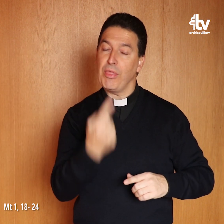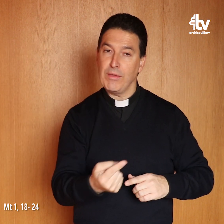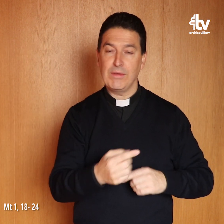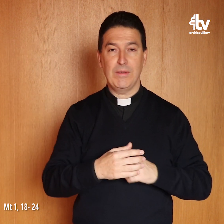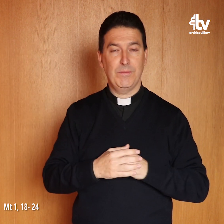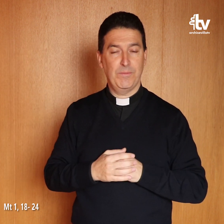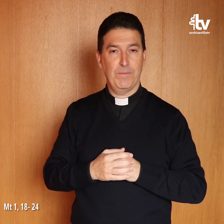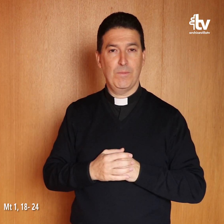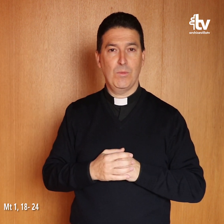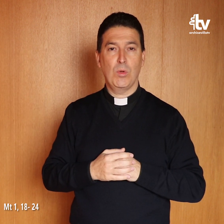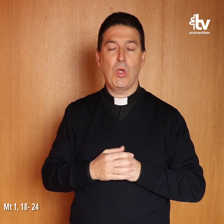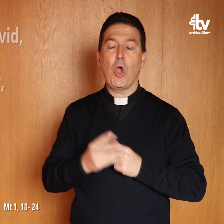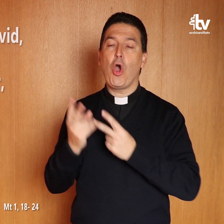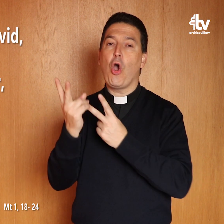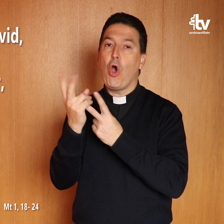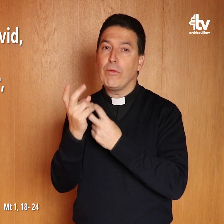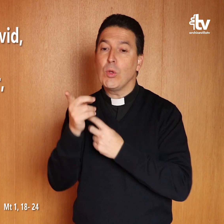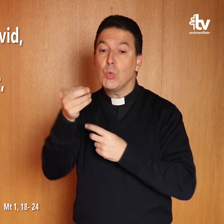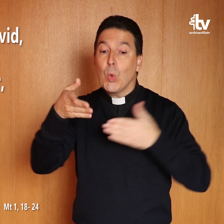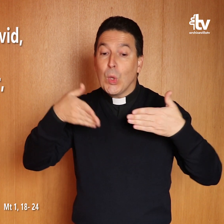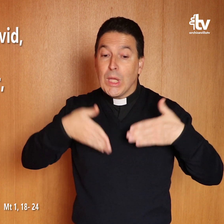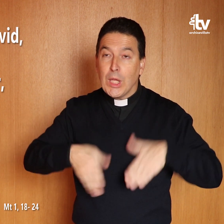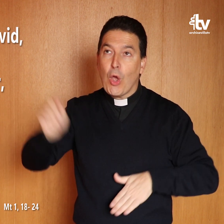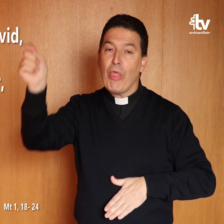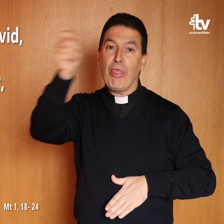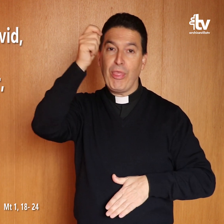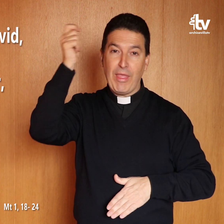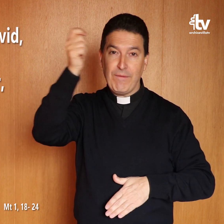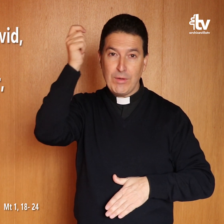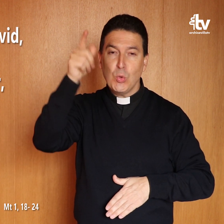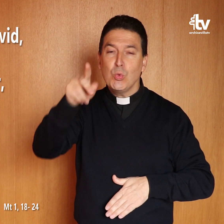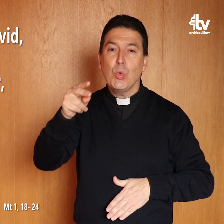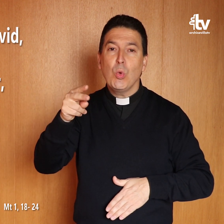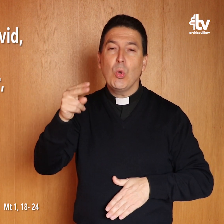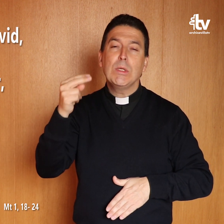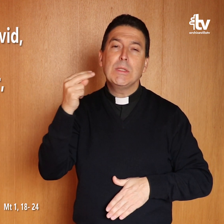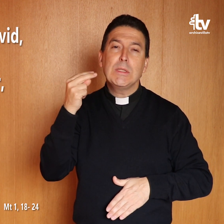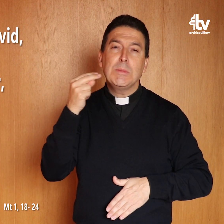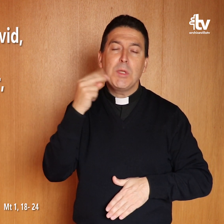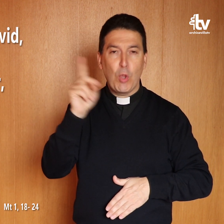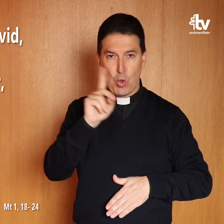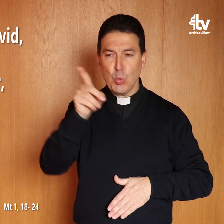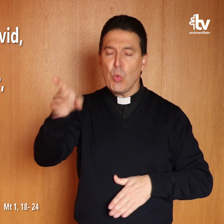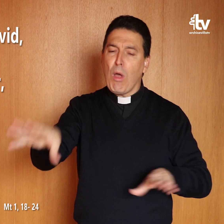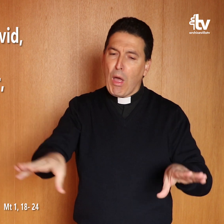le dijo, José, hijo de David, no temas acoger a María,